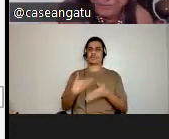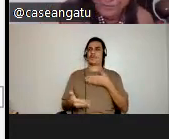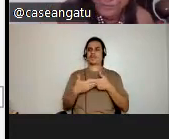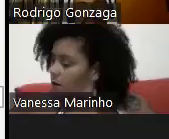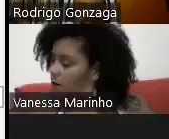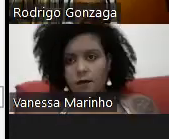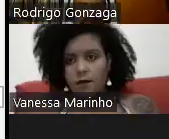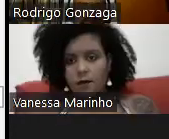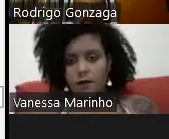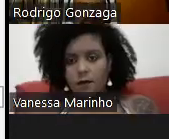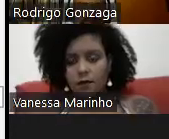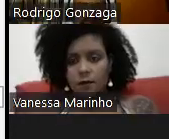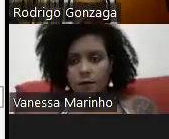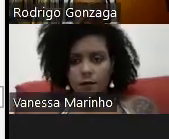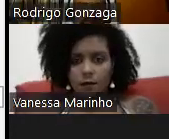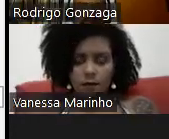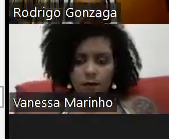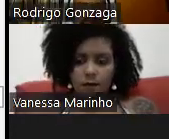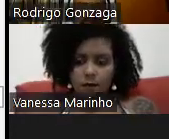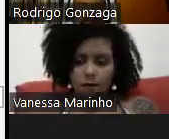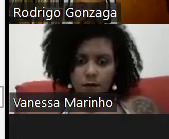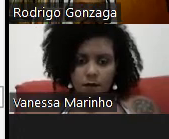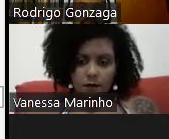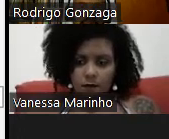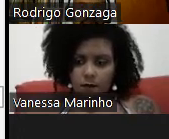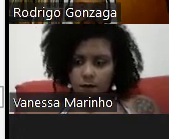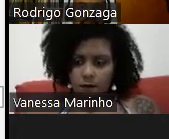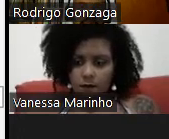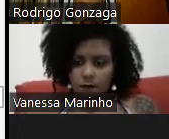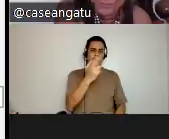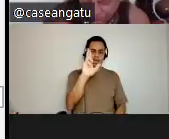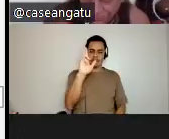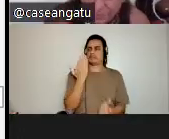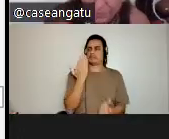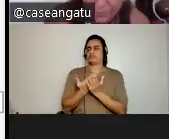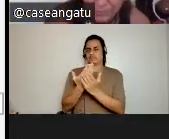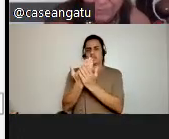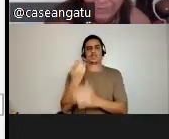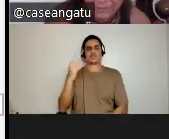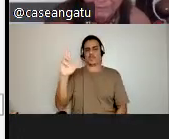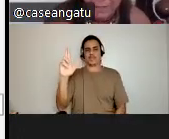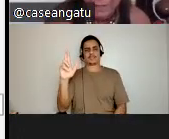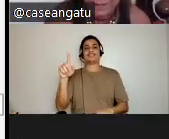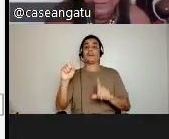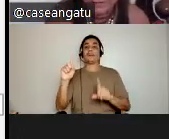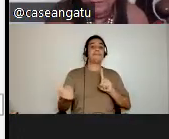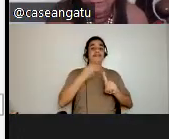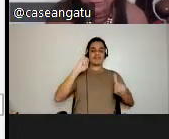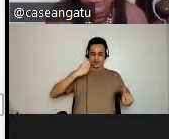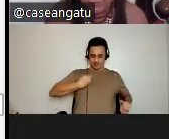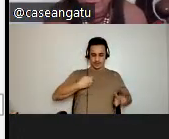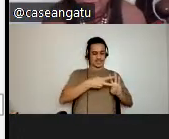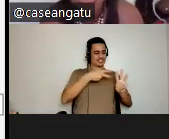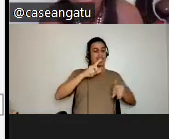indígena, eu sou indígena que só, que fiz o pós-doutorado, que fiz o doutorado, e não ao contrário, né? Então, entre a